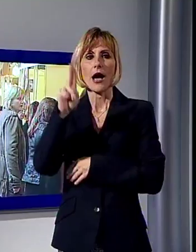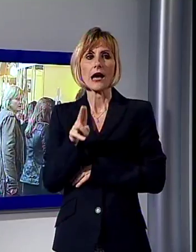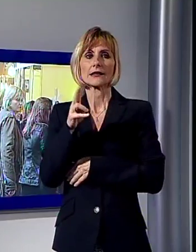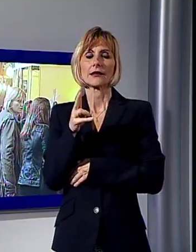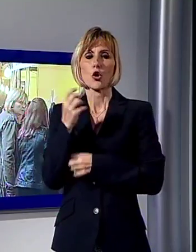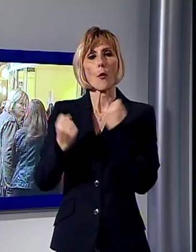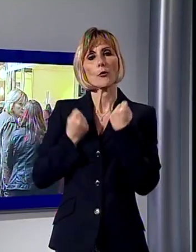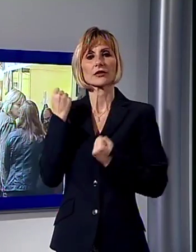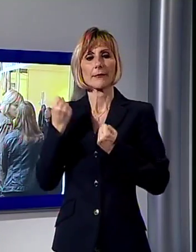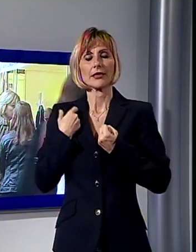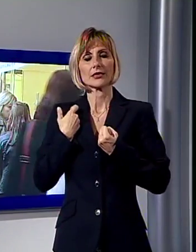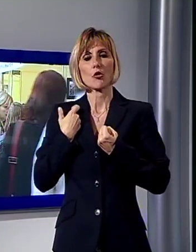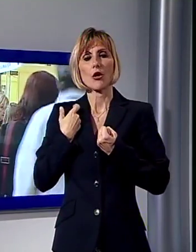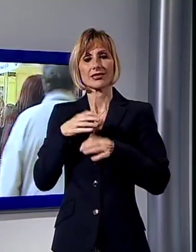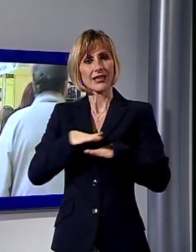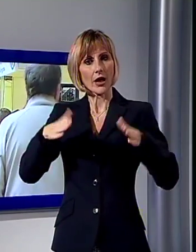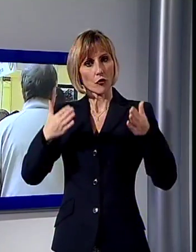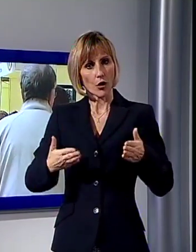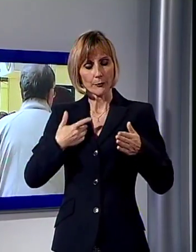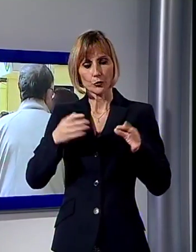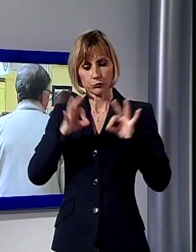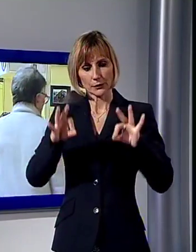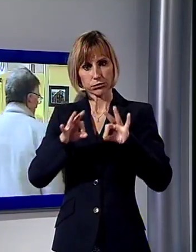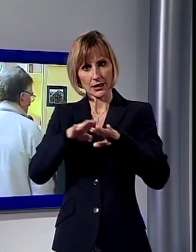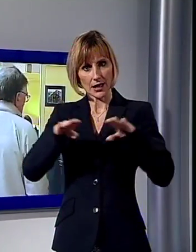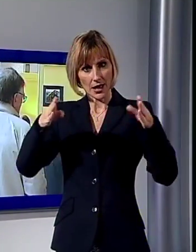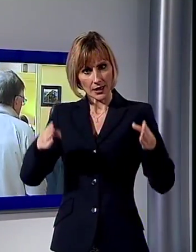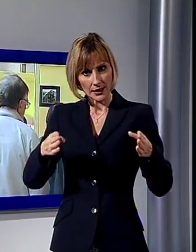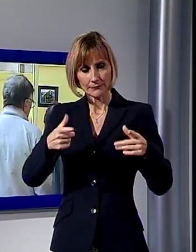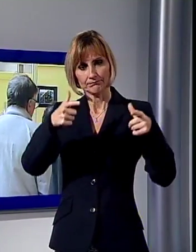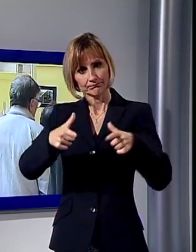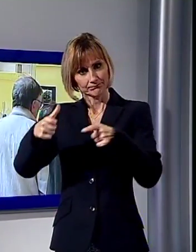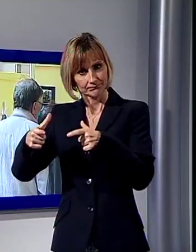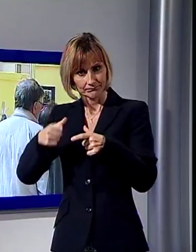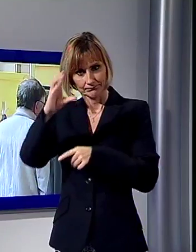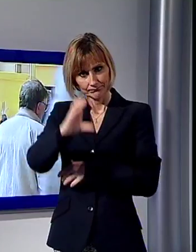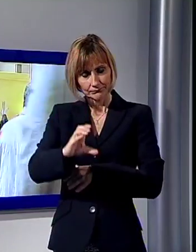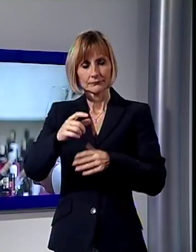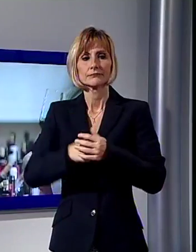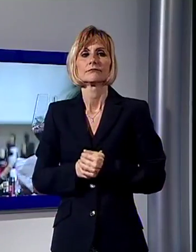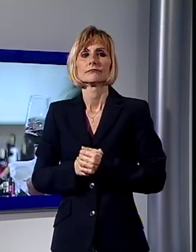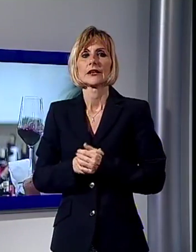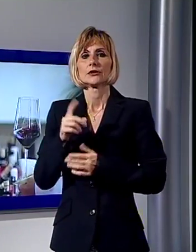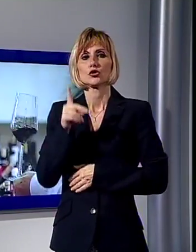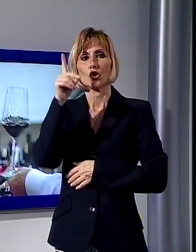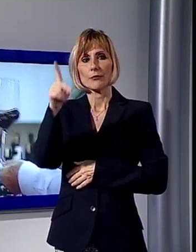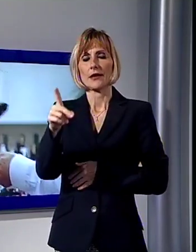'apparecchiatura. Poi domenica 22 novembre alle 17 degustazione del vero Sangiovese con l'associazione italiana sommelier.